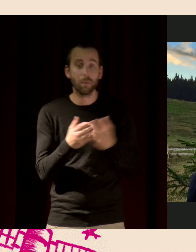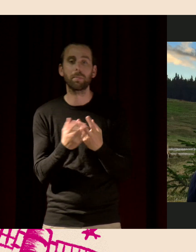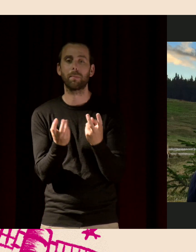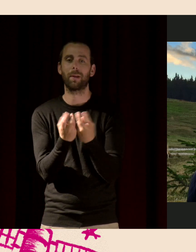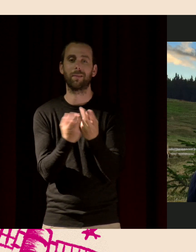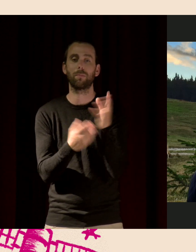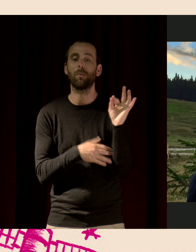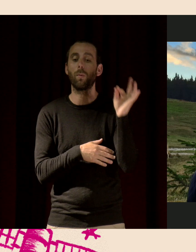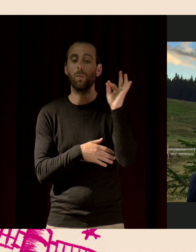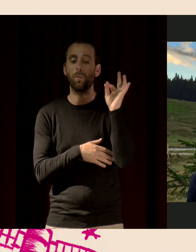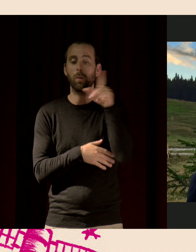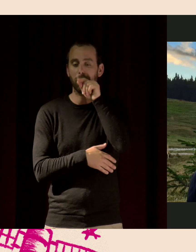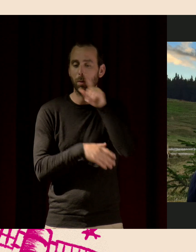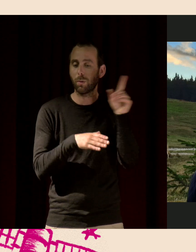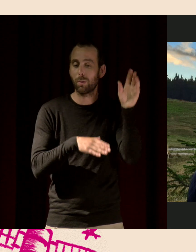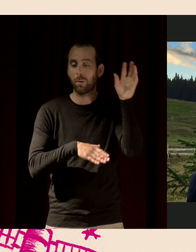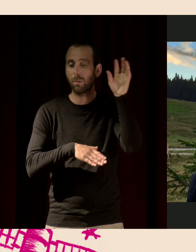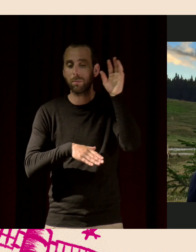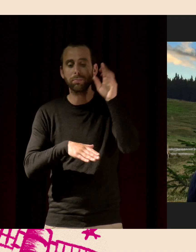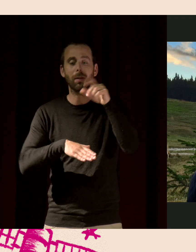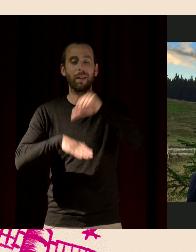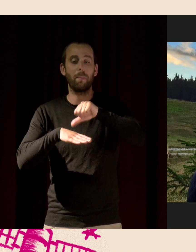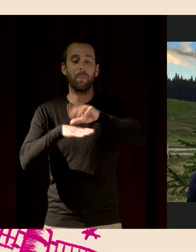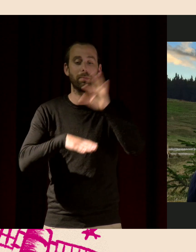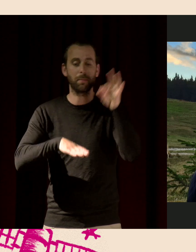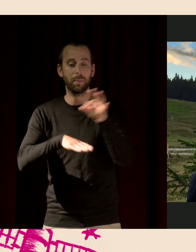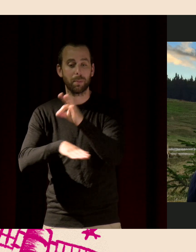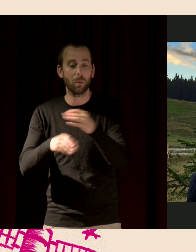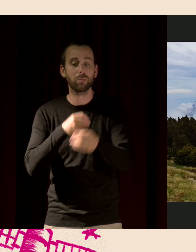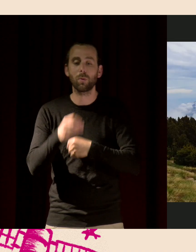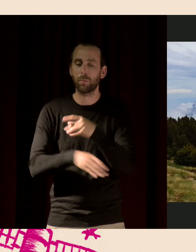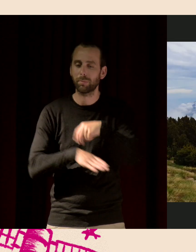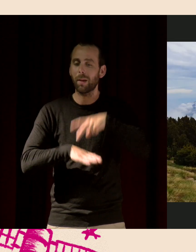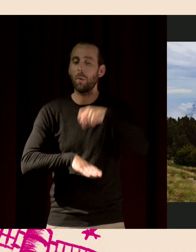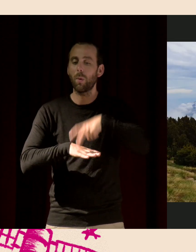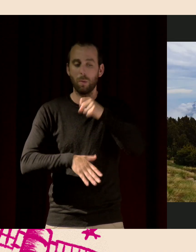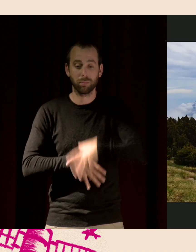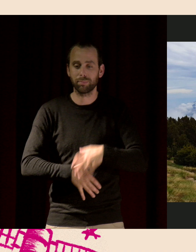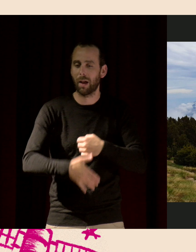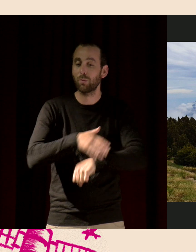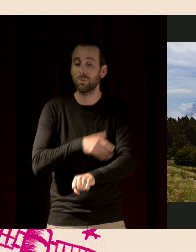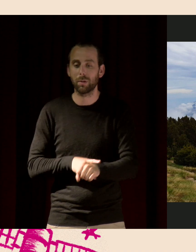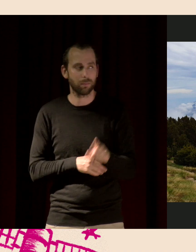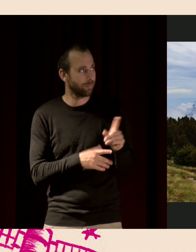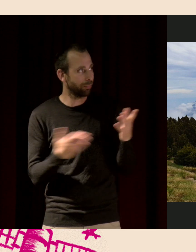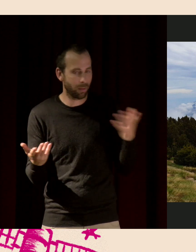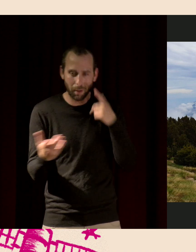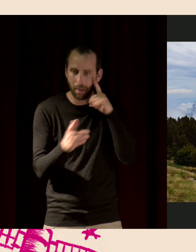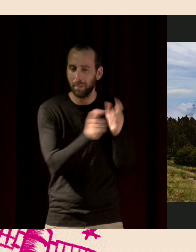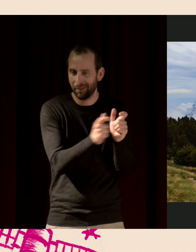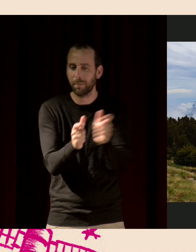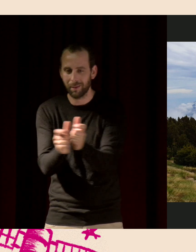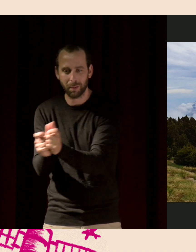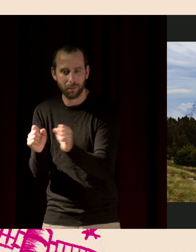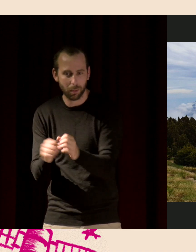le guépier et puis le crapaud à coucheur. Mais en fait, les animaux révèlent leur présence par leur son. On va faire encore quelques